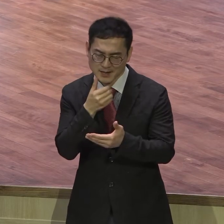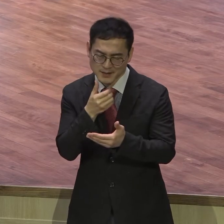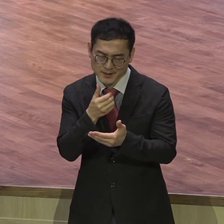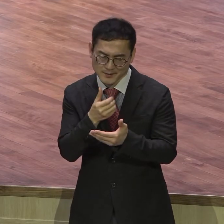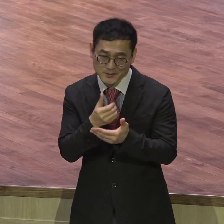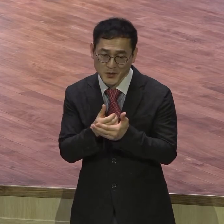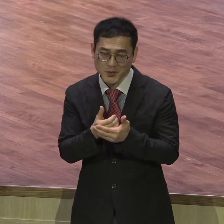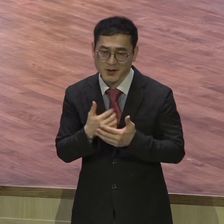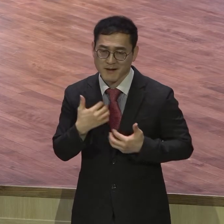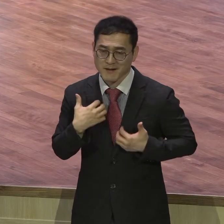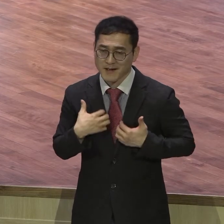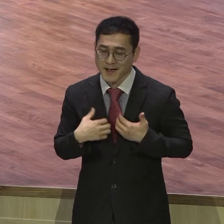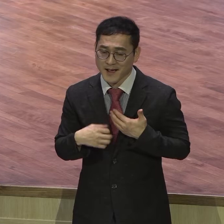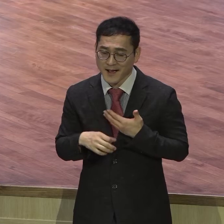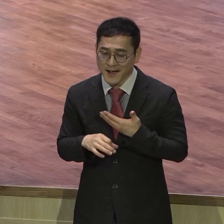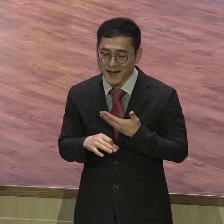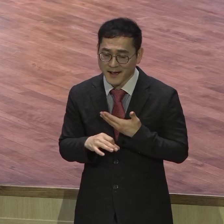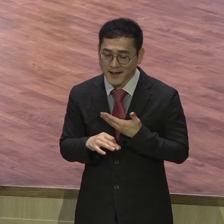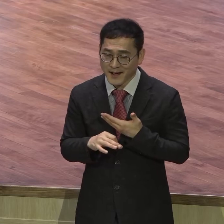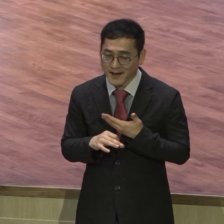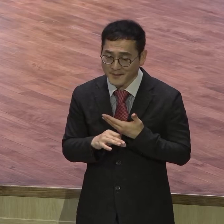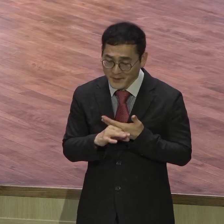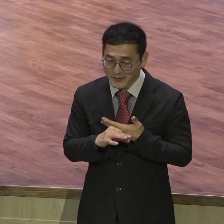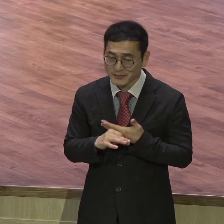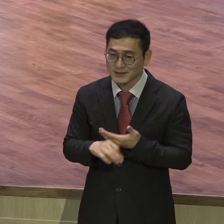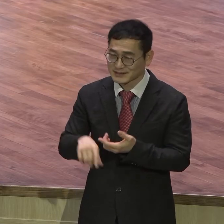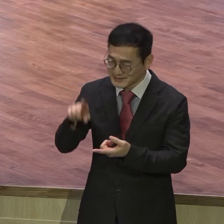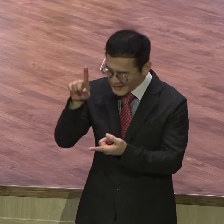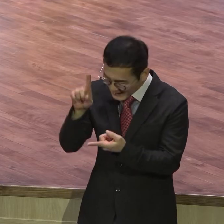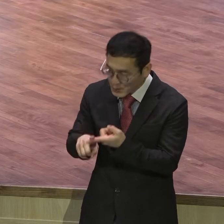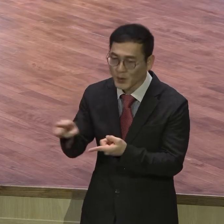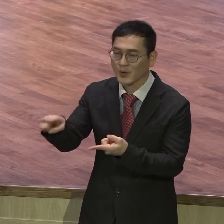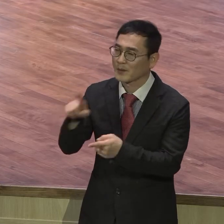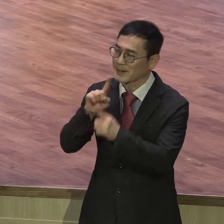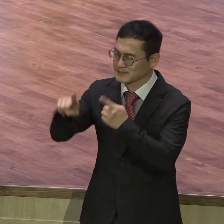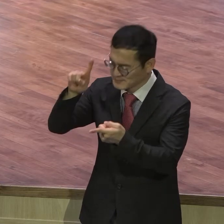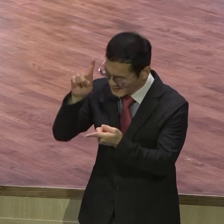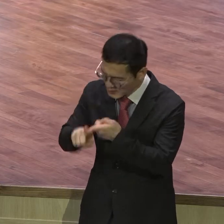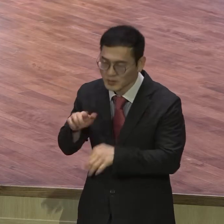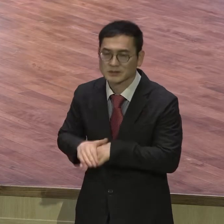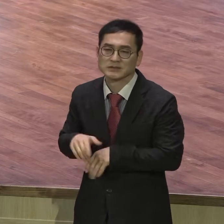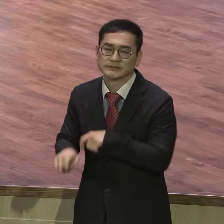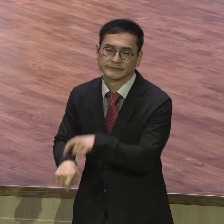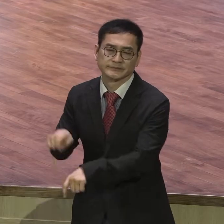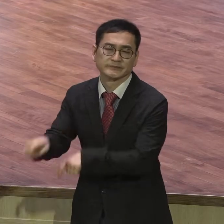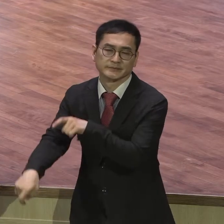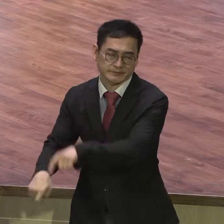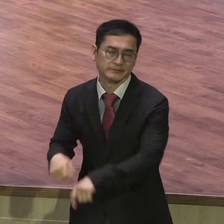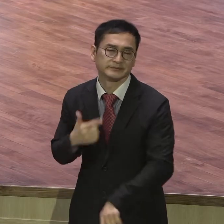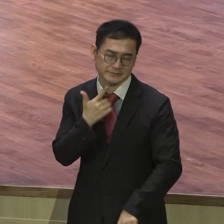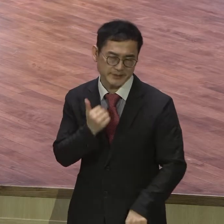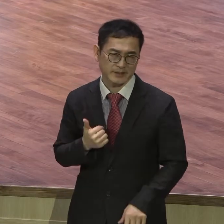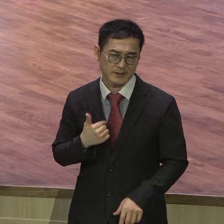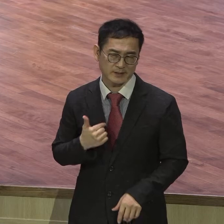심지어 가족하고도 의논한 적 없어요. 그대로 실행이 바로 실천, 프랙티스. 바로 실현이요. 실현.